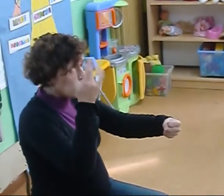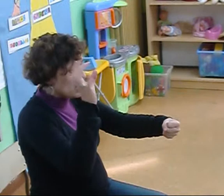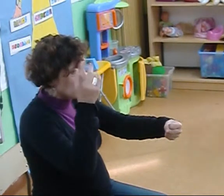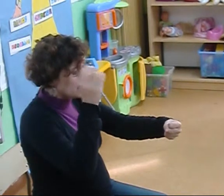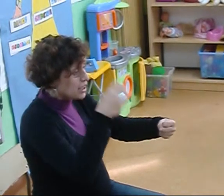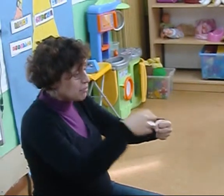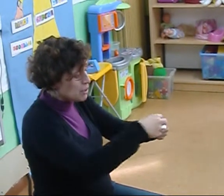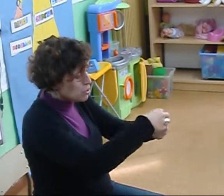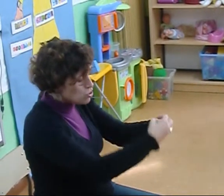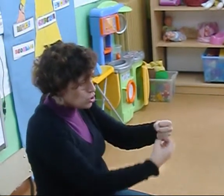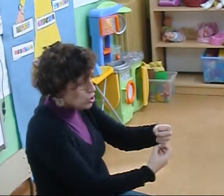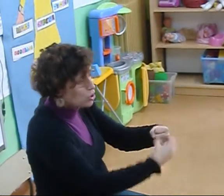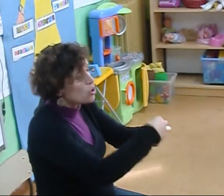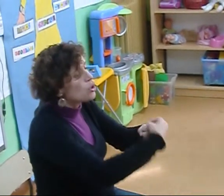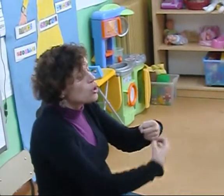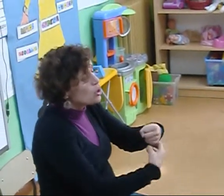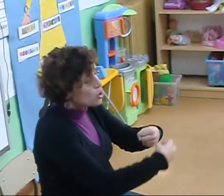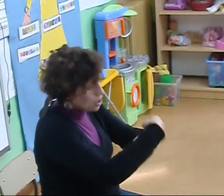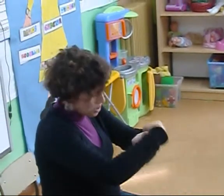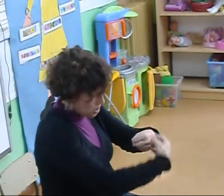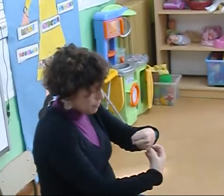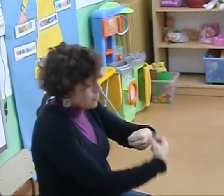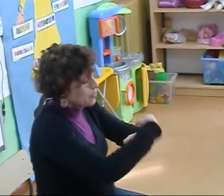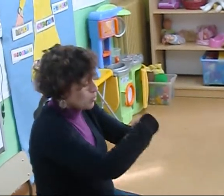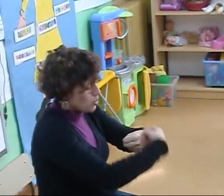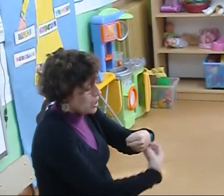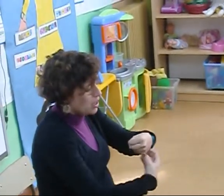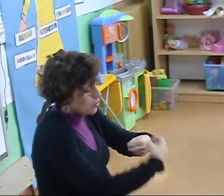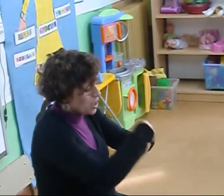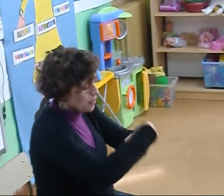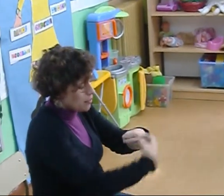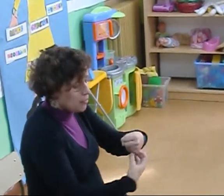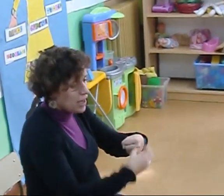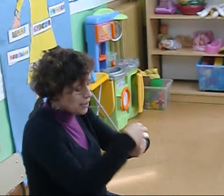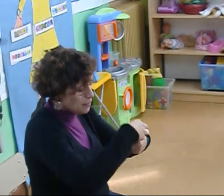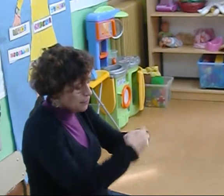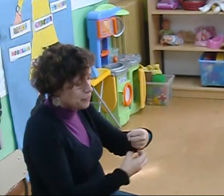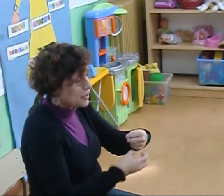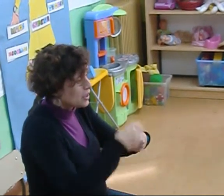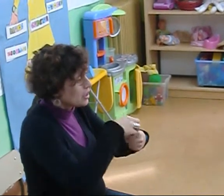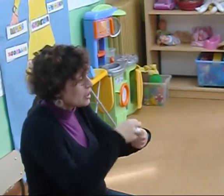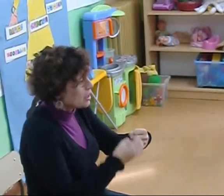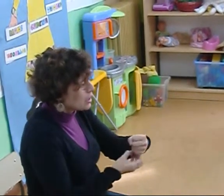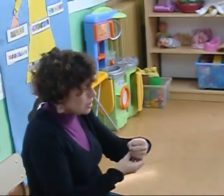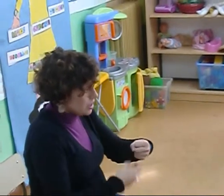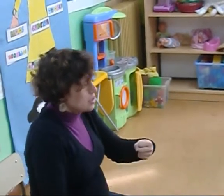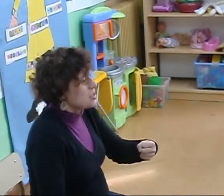man Ito que escribimos Con Con unha igual Vale? Pero pelada Sí